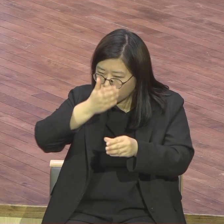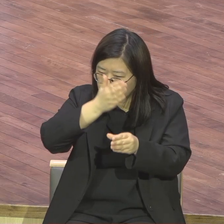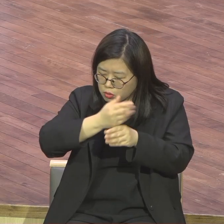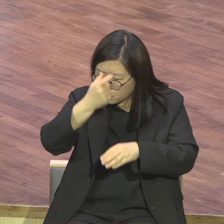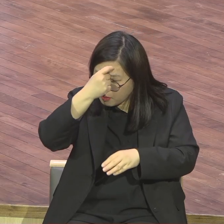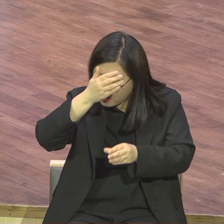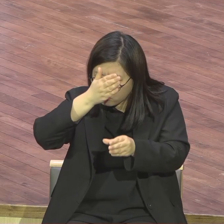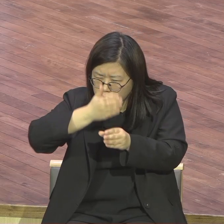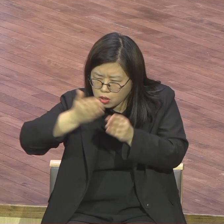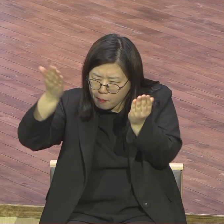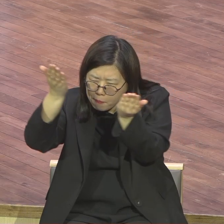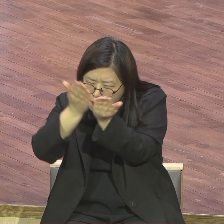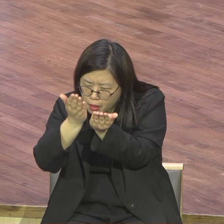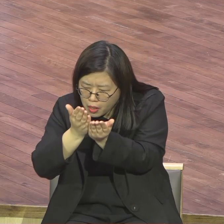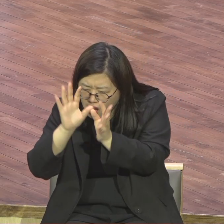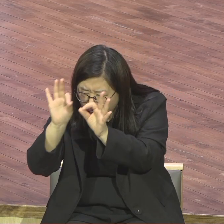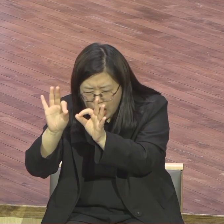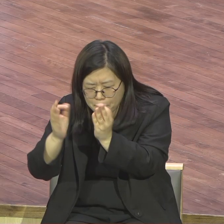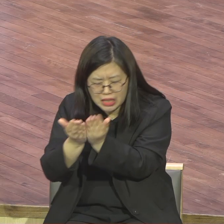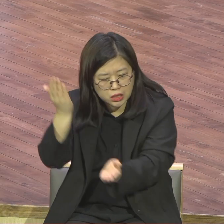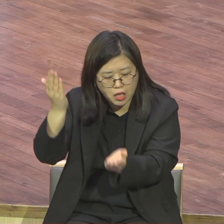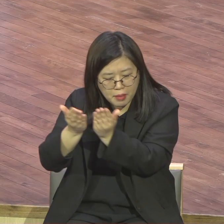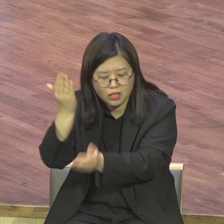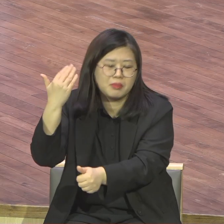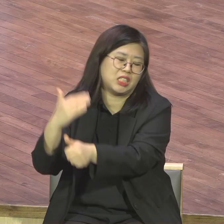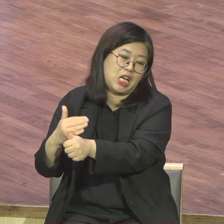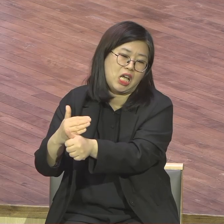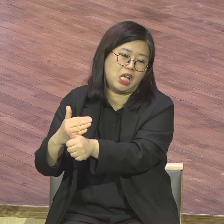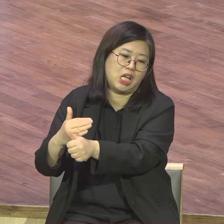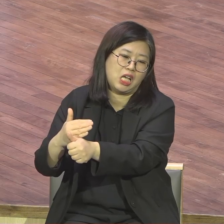몰라요. 뭐만 자르느냐. 성과대 한번 잘라.